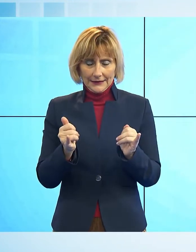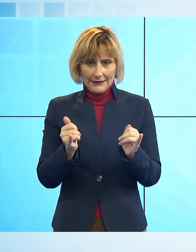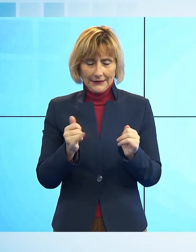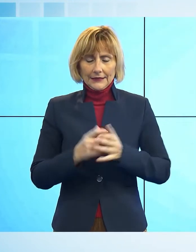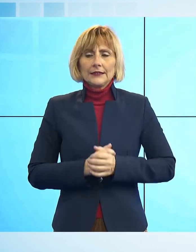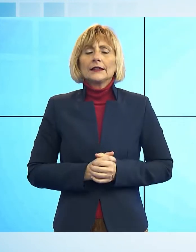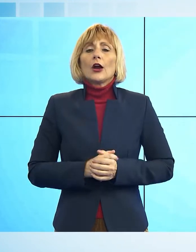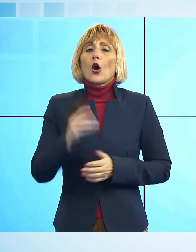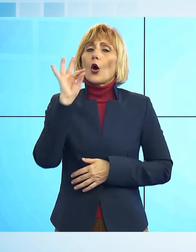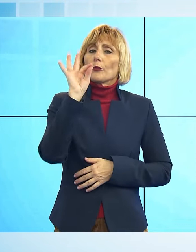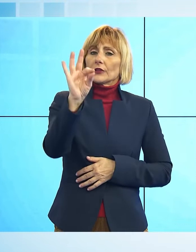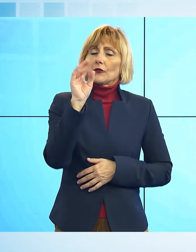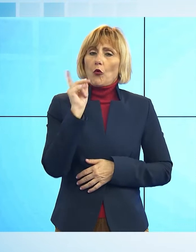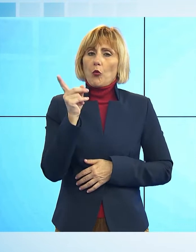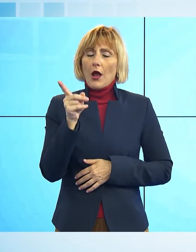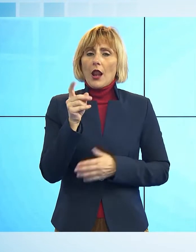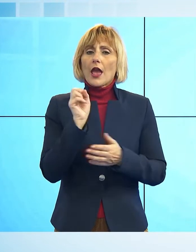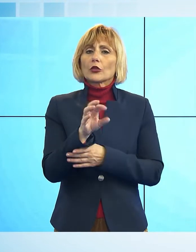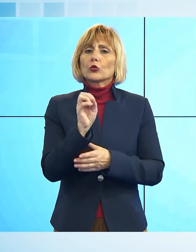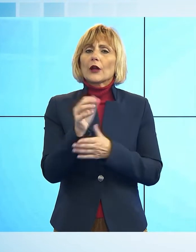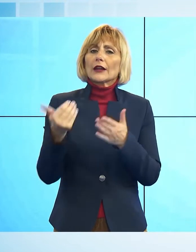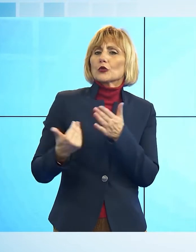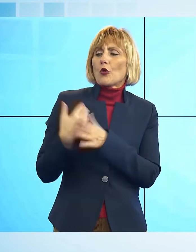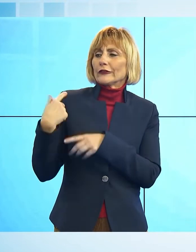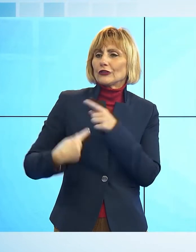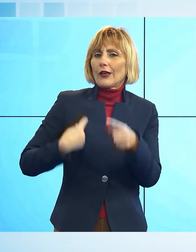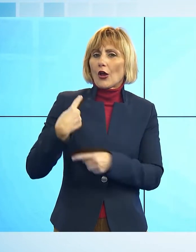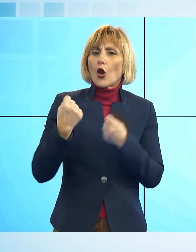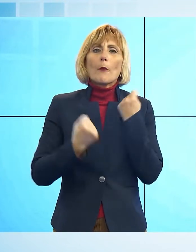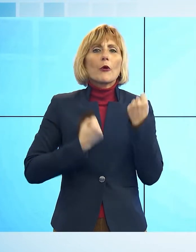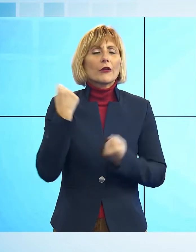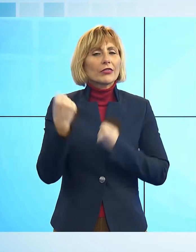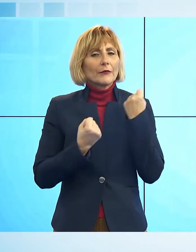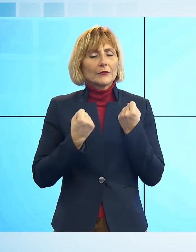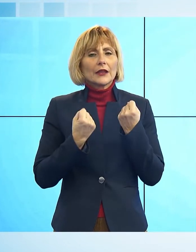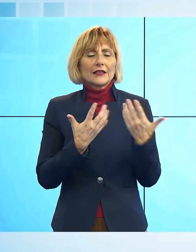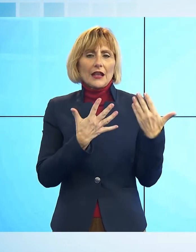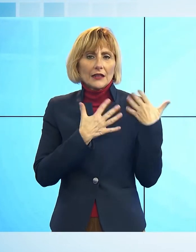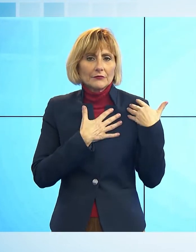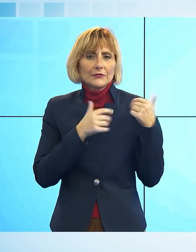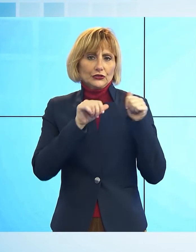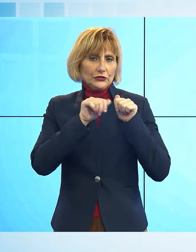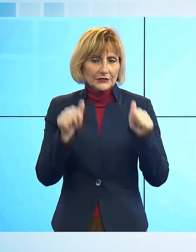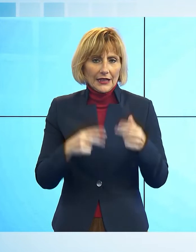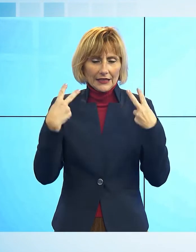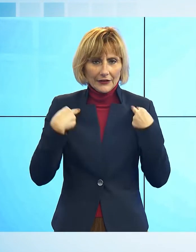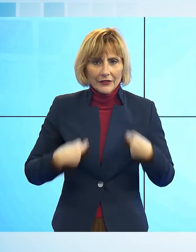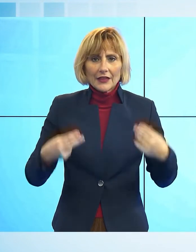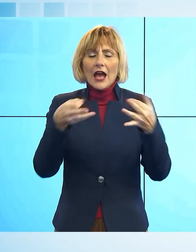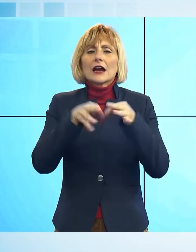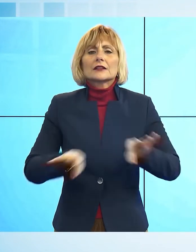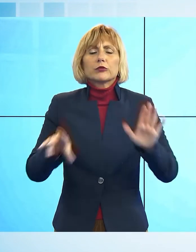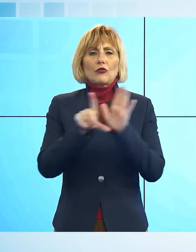Obiettivo del progetto, educare le nuove generazioni a comportamenti e stili di vita coerenti e responsabili, ispirati al rispetto della